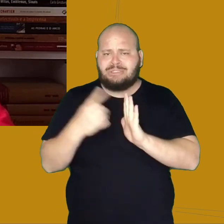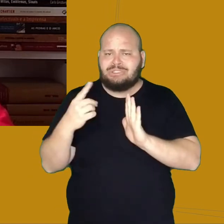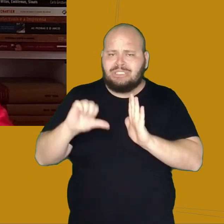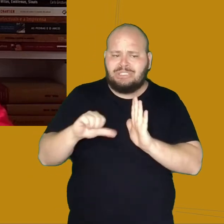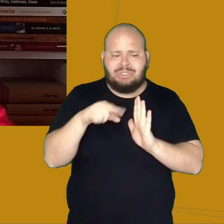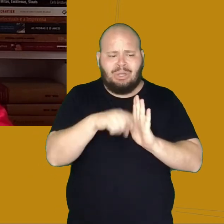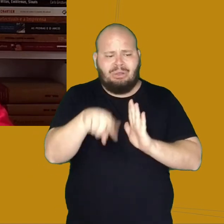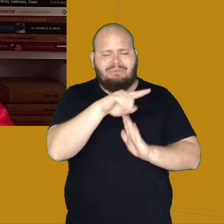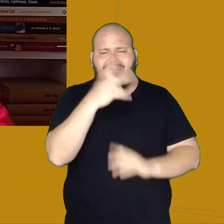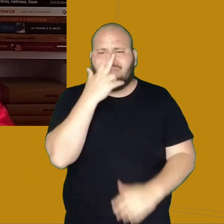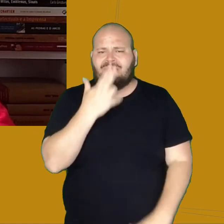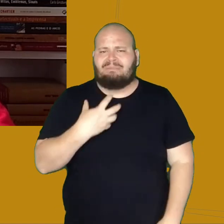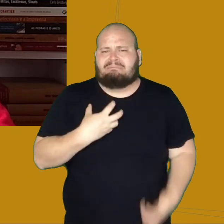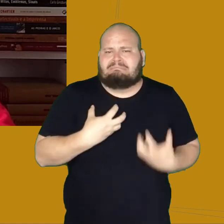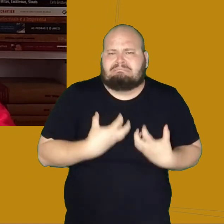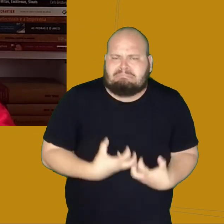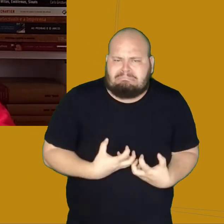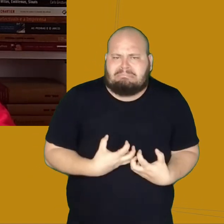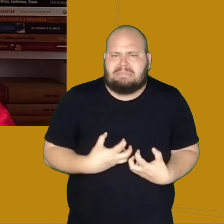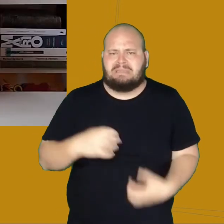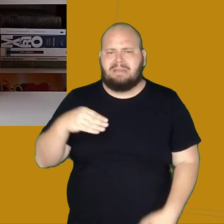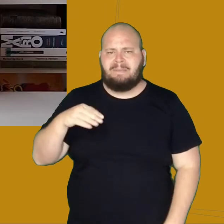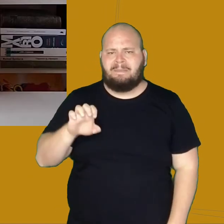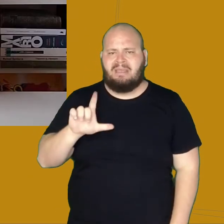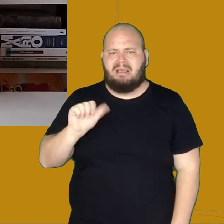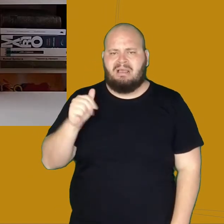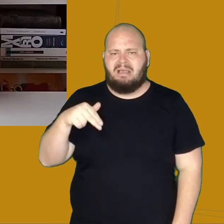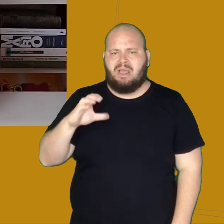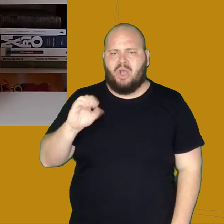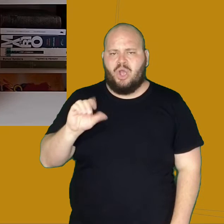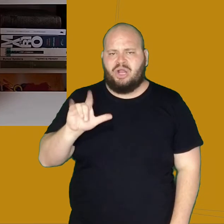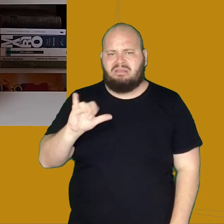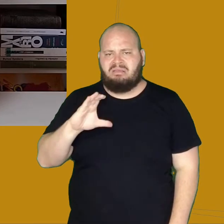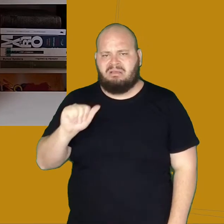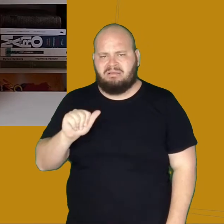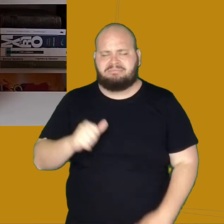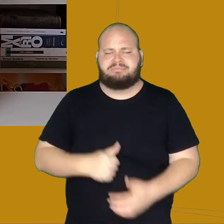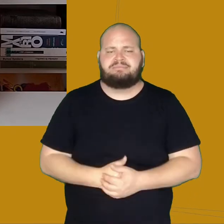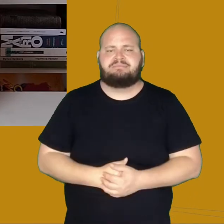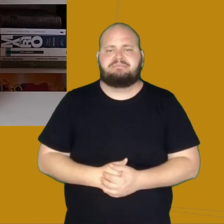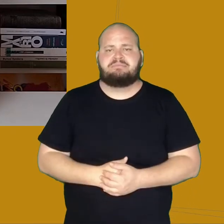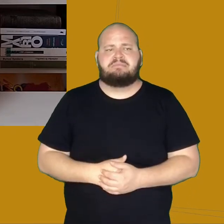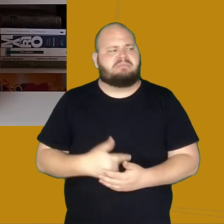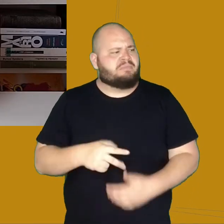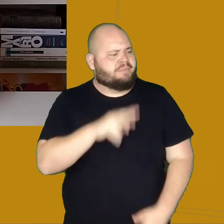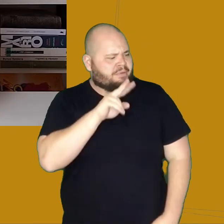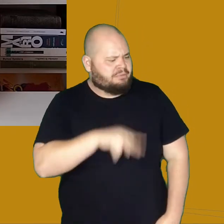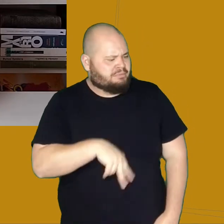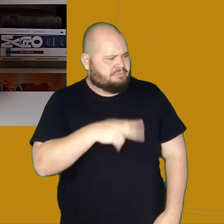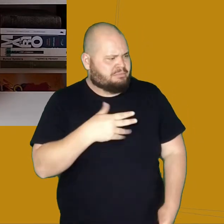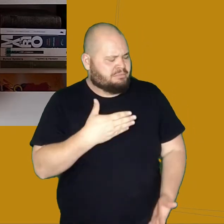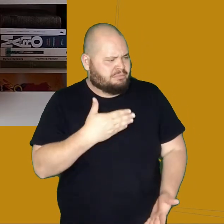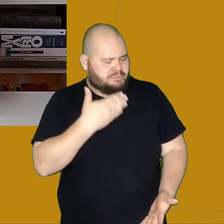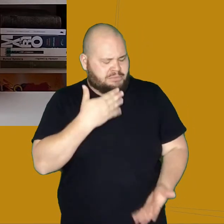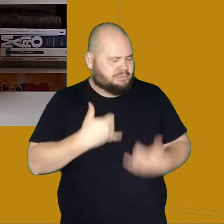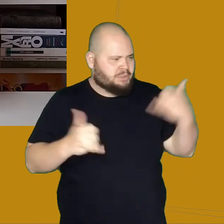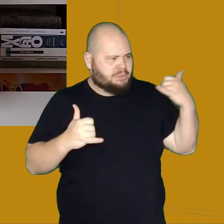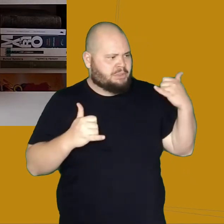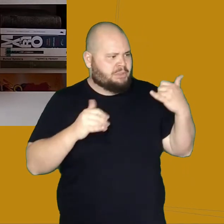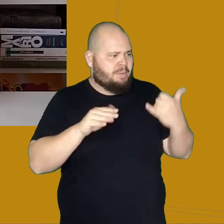uma sociedade extremamente melancólica. Ao se chocar com as roupas do desembargador e acabar morrendo, a gente percebe que o